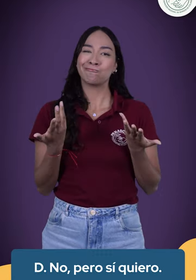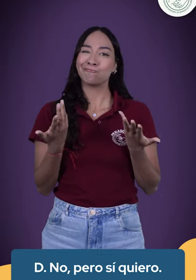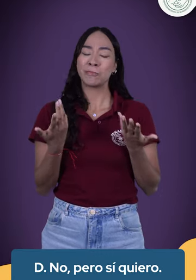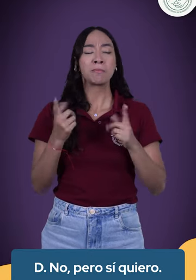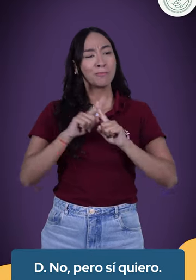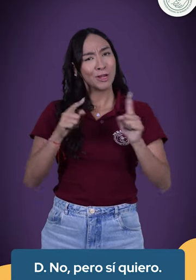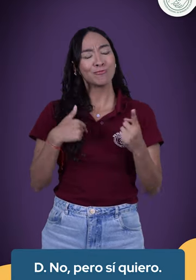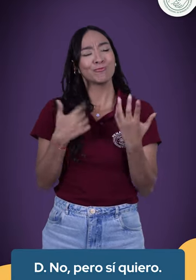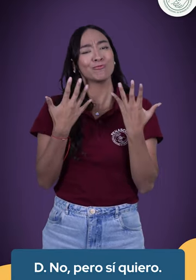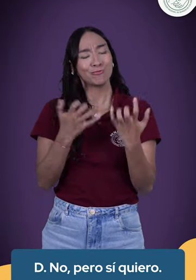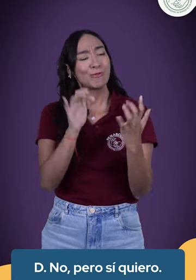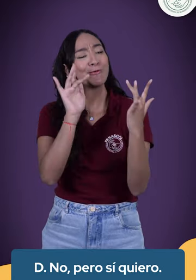No, pero sí quiero.